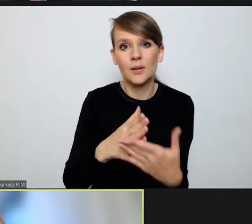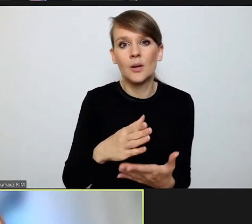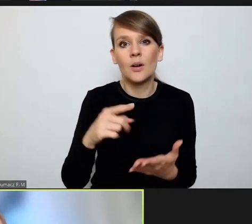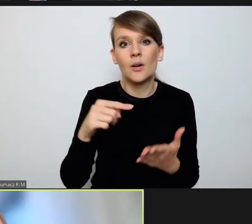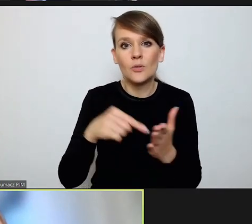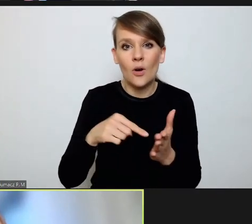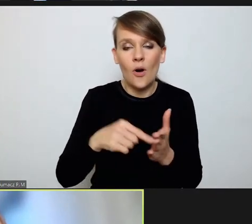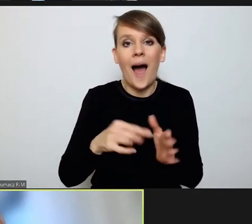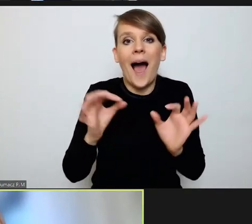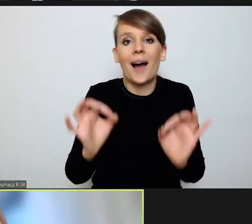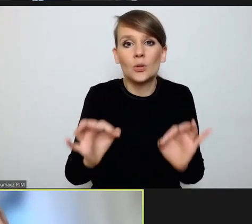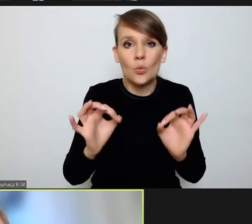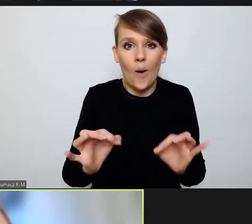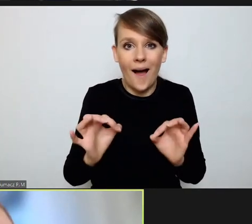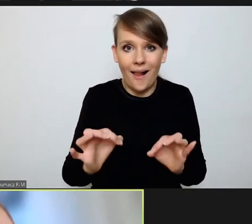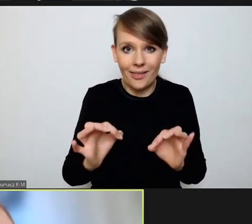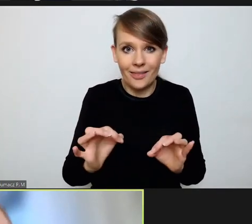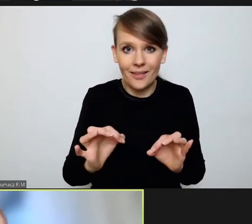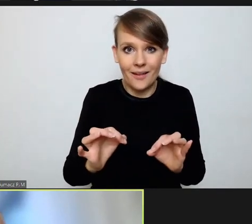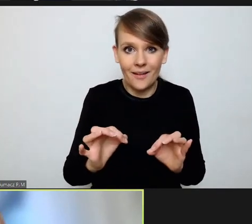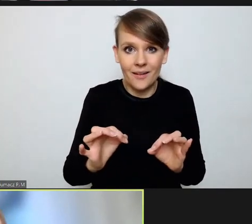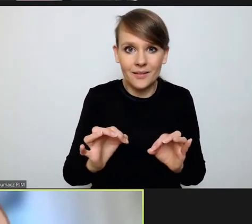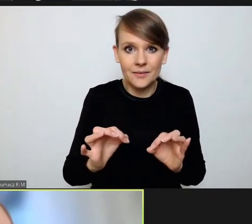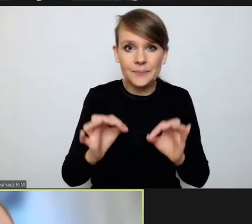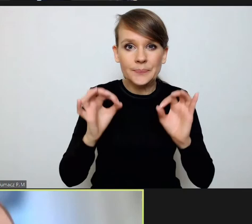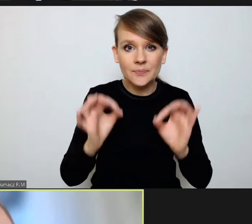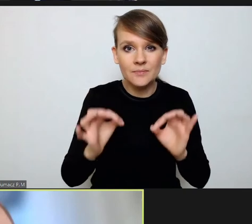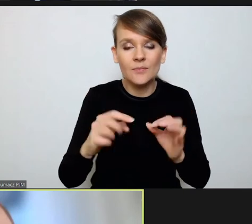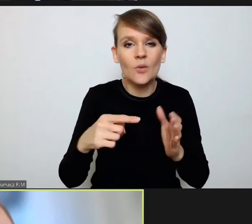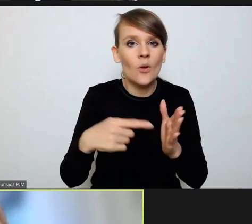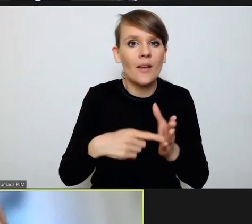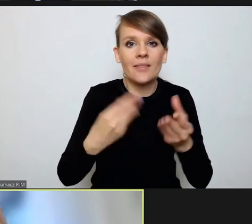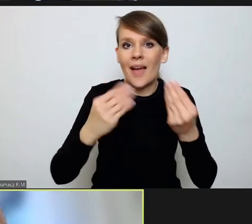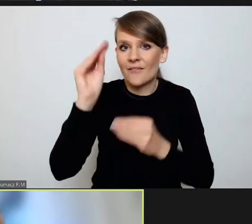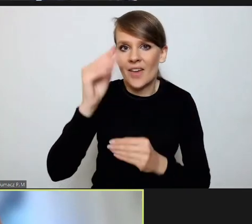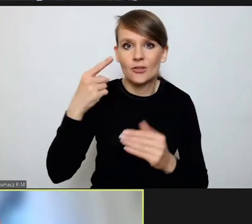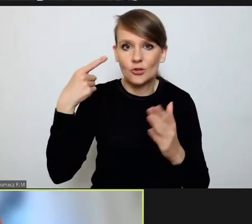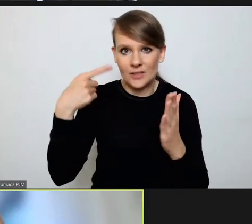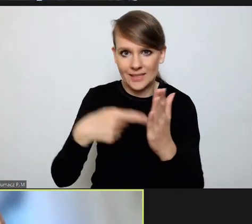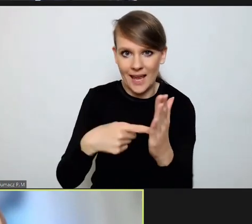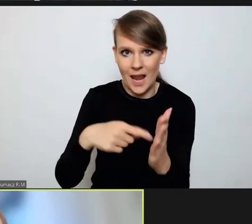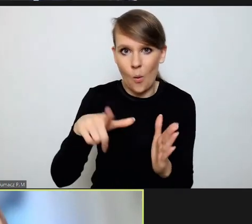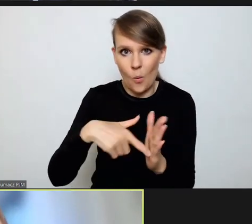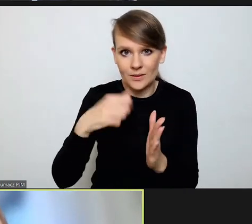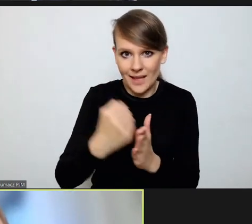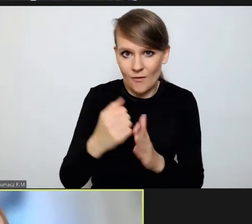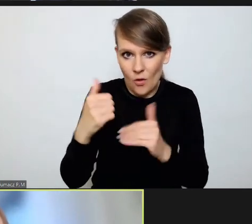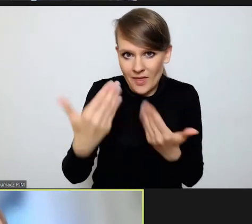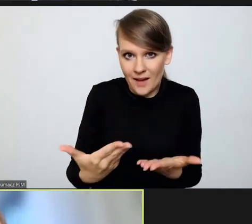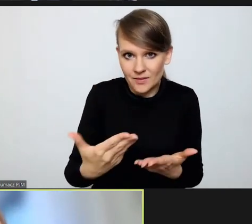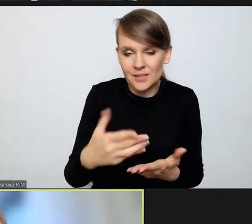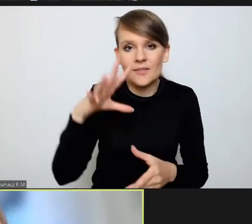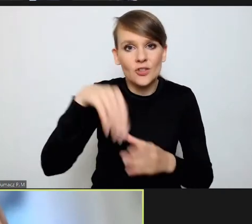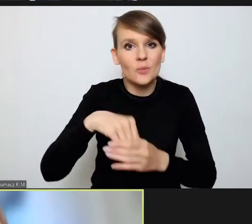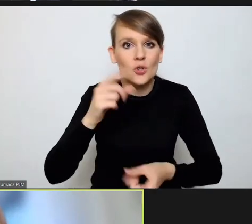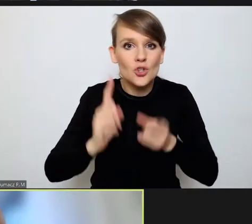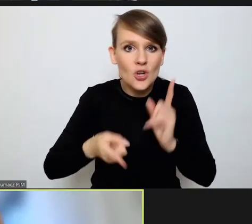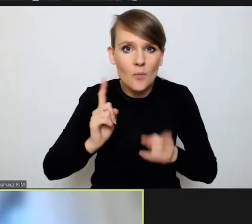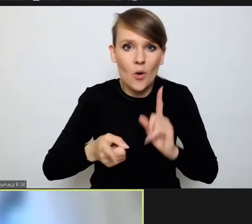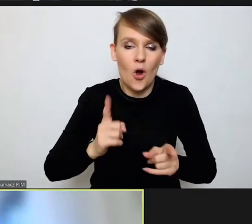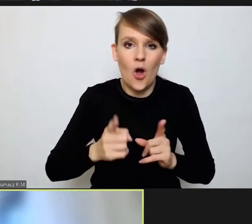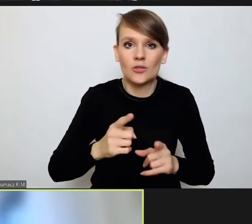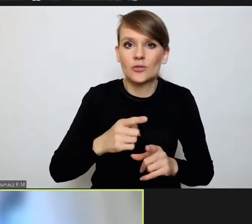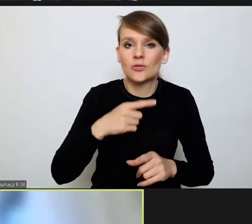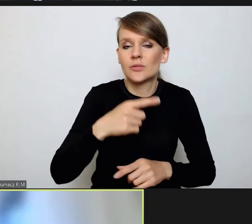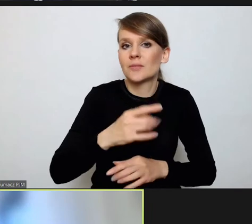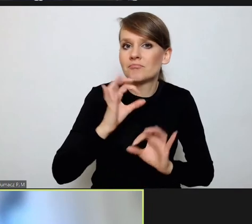do tego, co aktualnie jest największym celem ustawodawca, mianowicie szybkości i sprawności